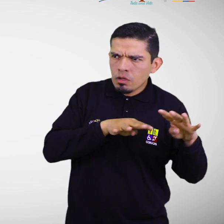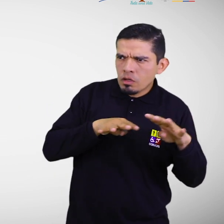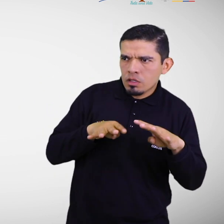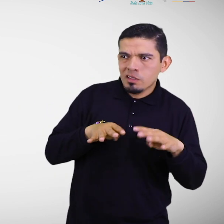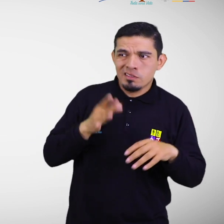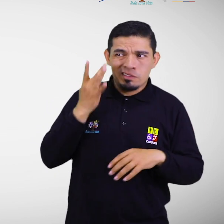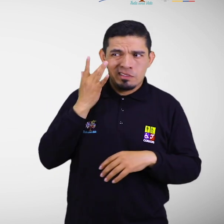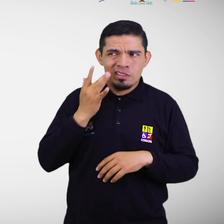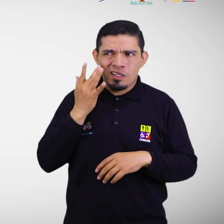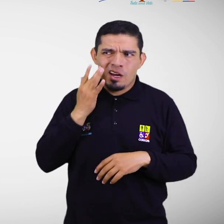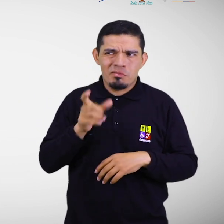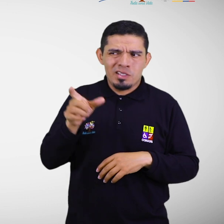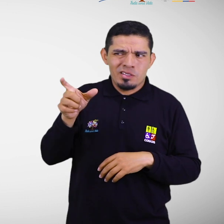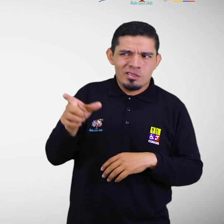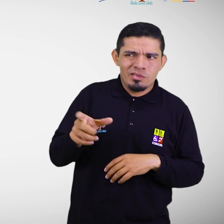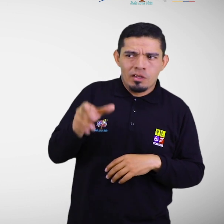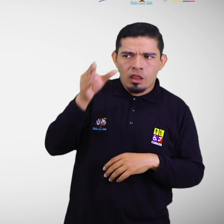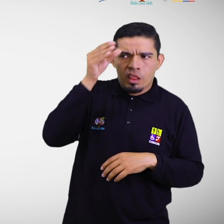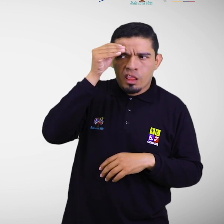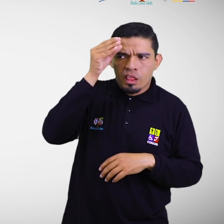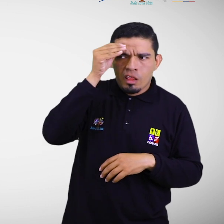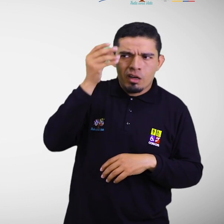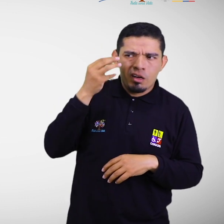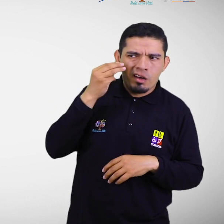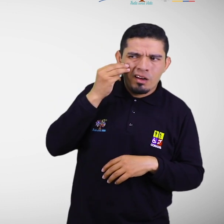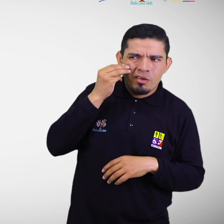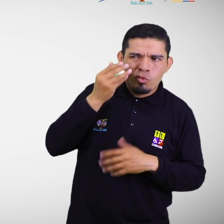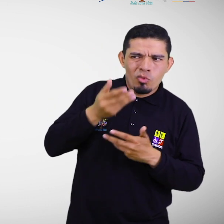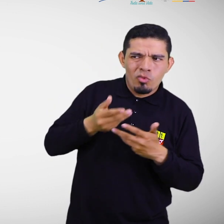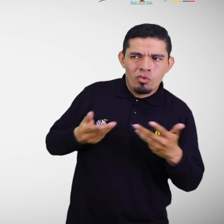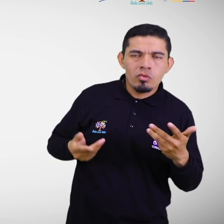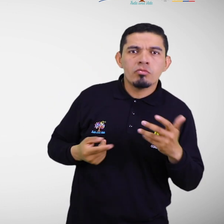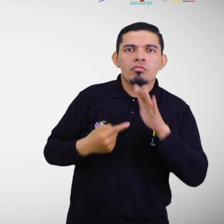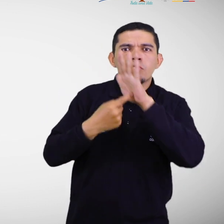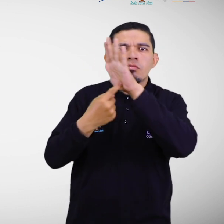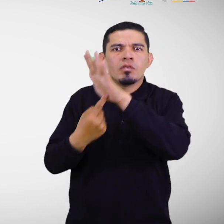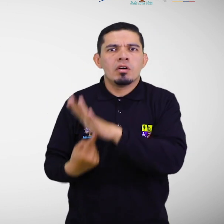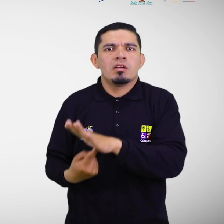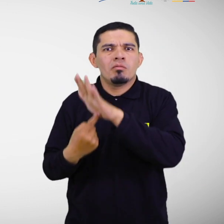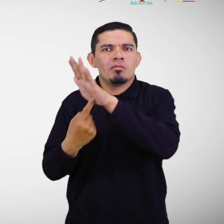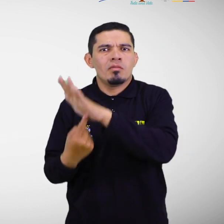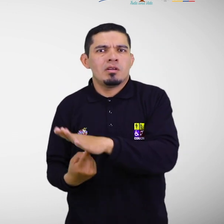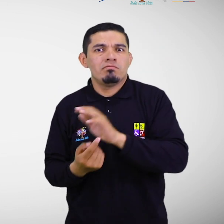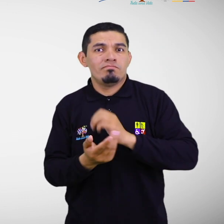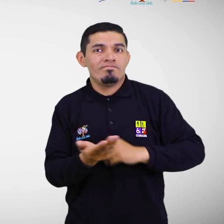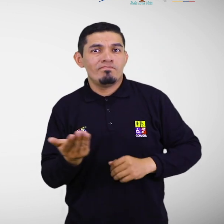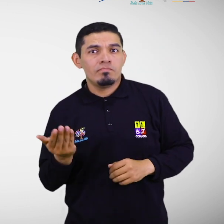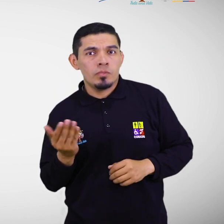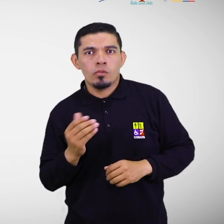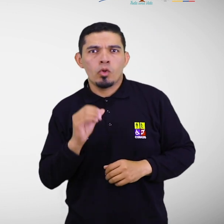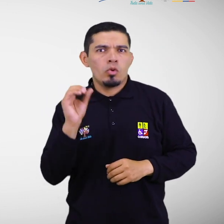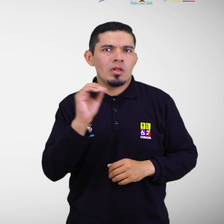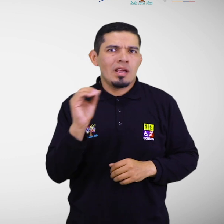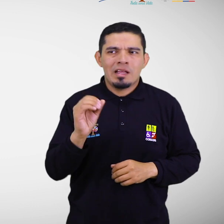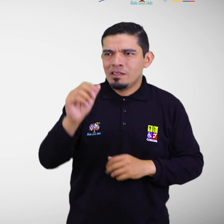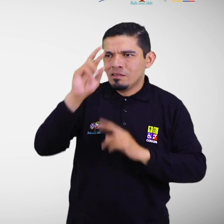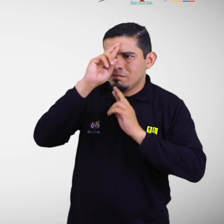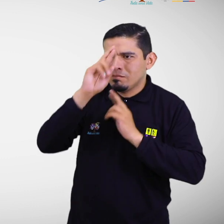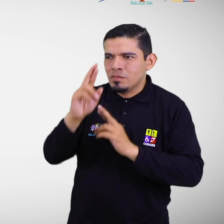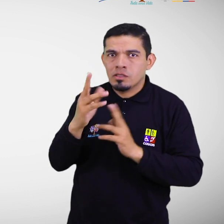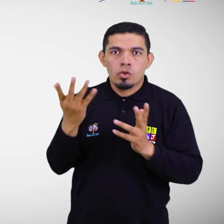estereotipos o prejuicios, que en muchas ocasiones desembocan en acciones discriminatorias, falta de respeto.